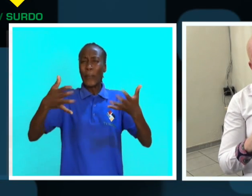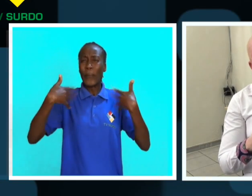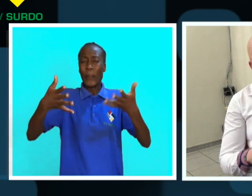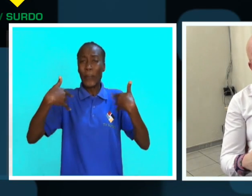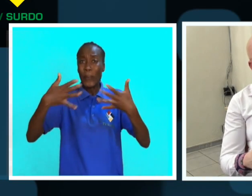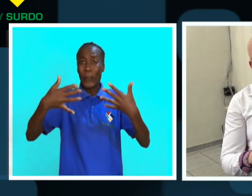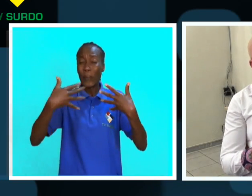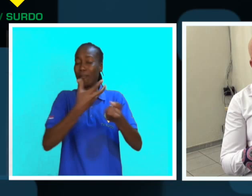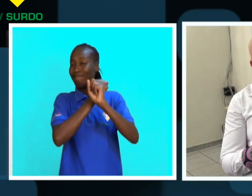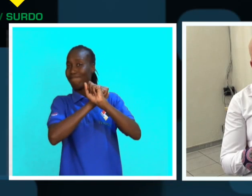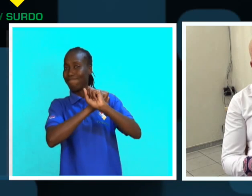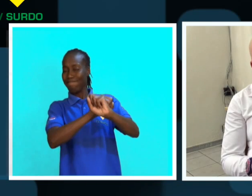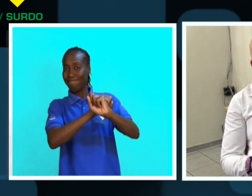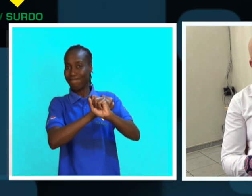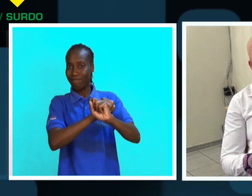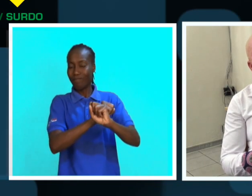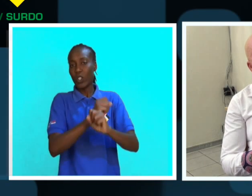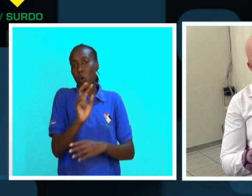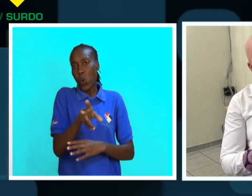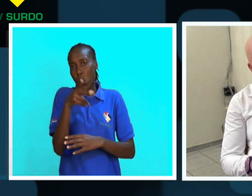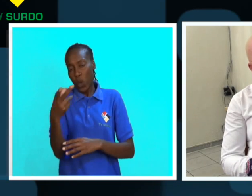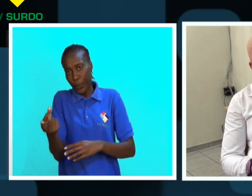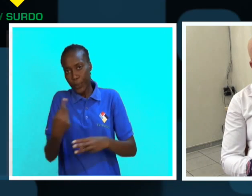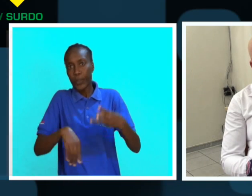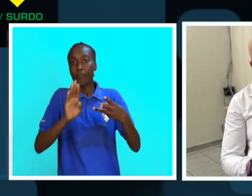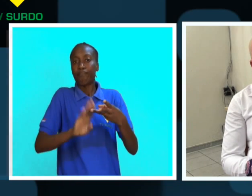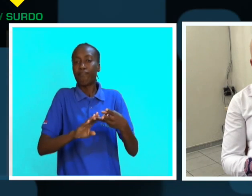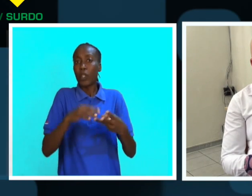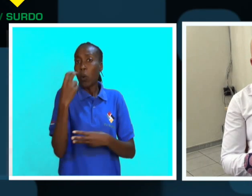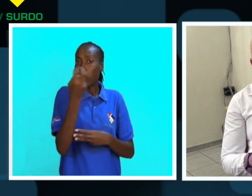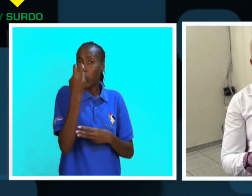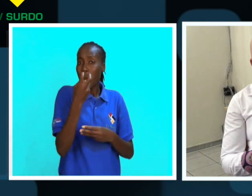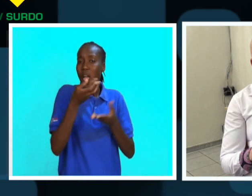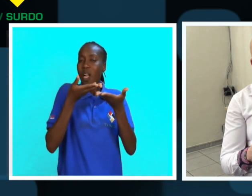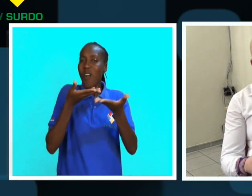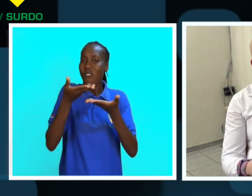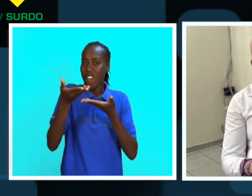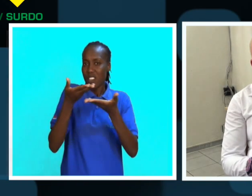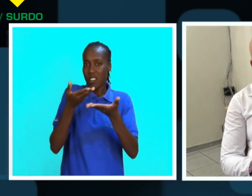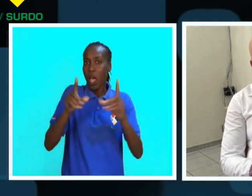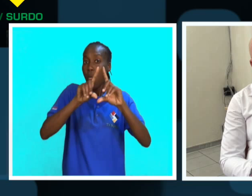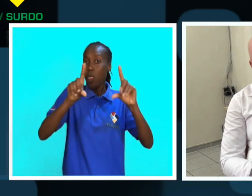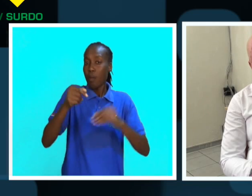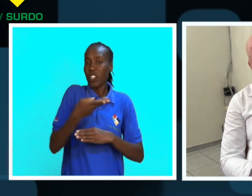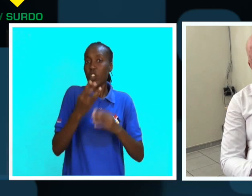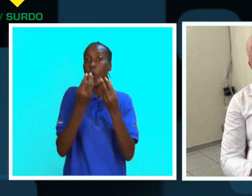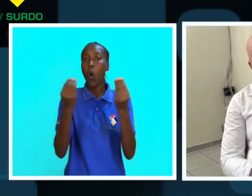evitar temperaturas muito altas e por aí fora. Procuramos conversar em torno disto com uma